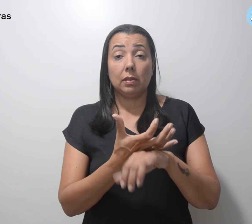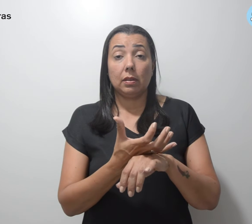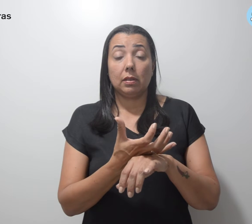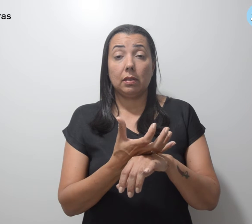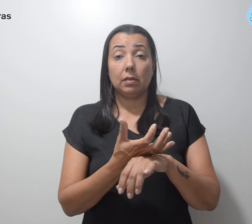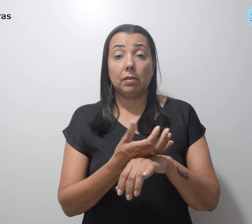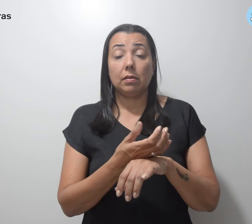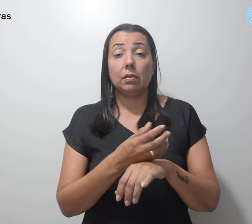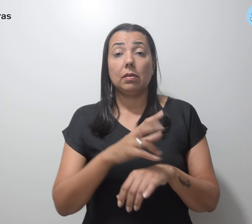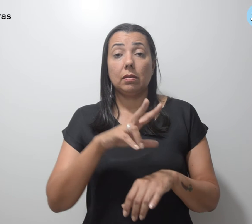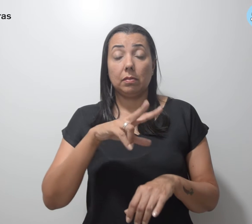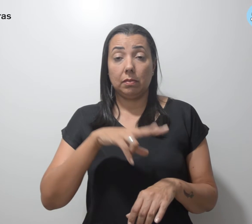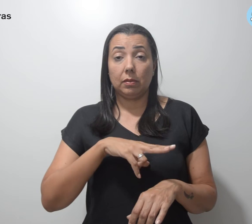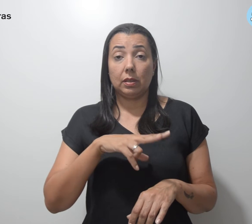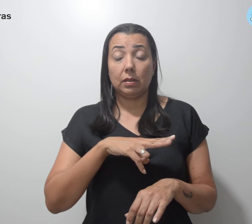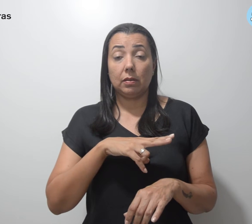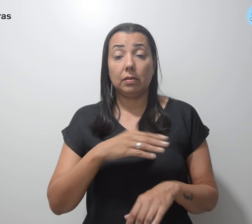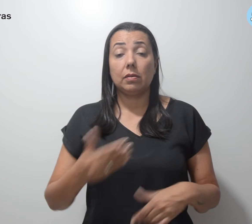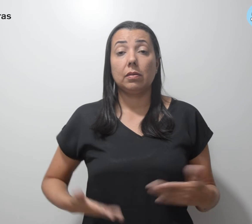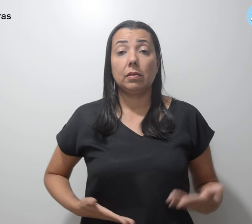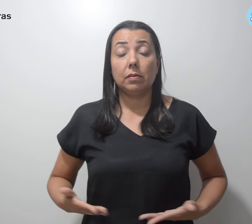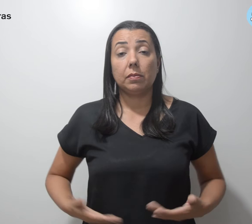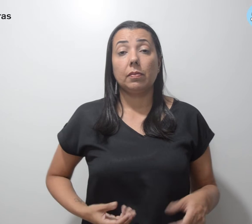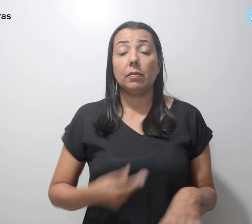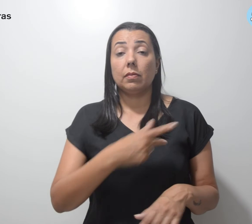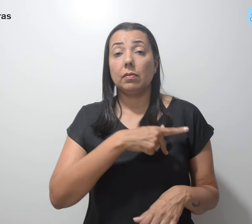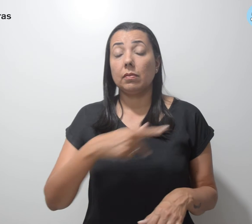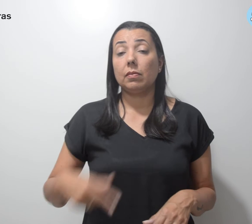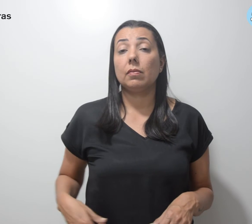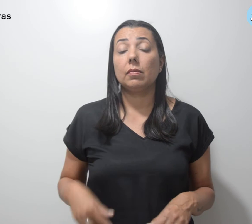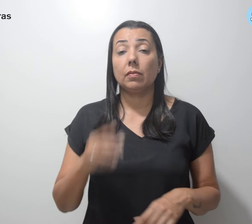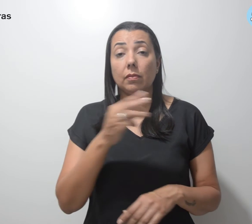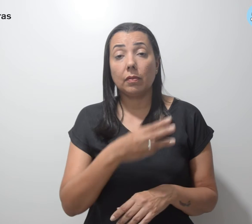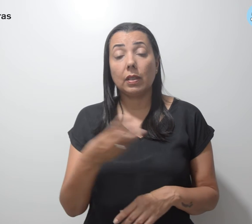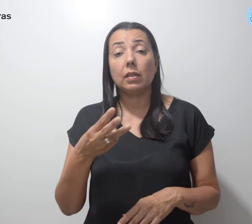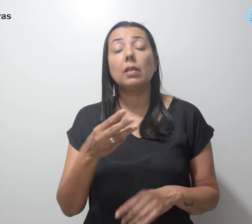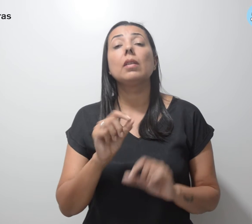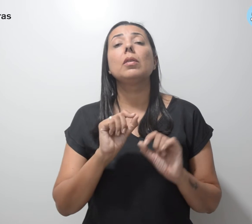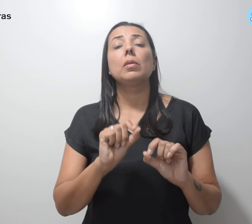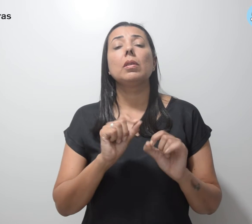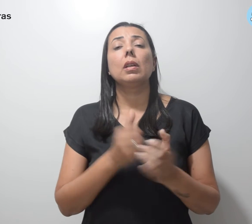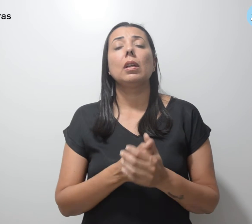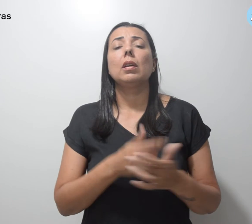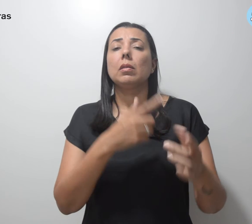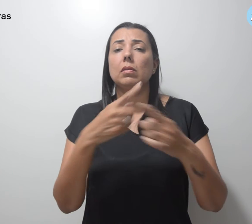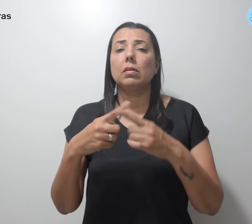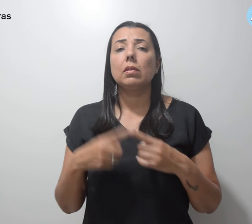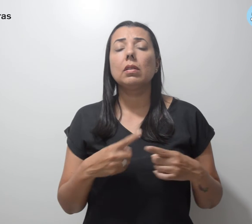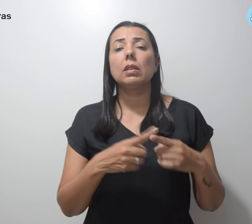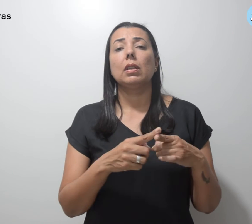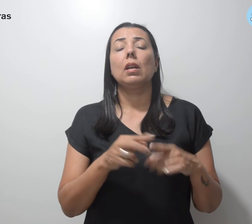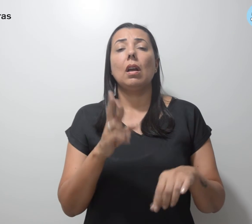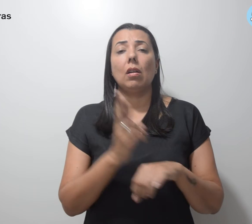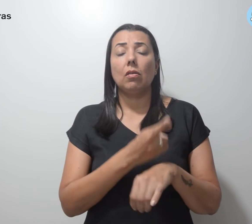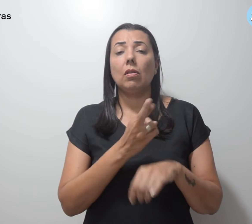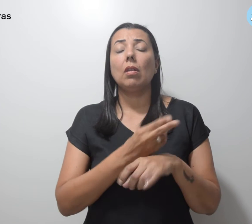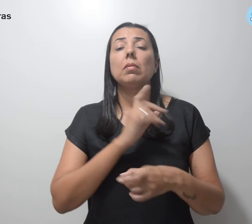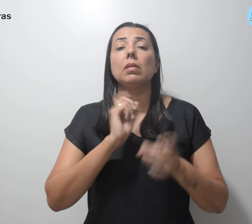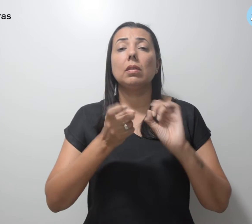privatização do serviço público é a terceira da série, por que a reforma administrativa faz mal,